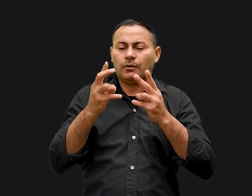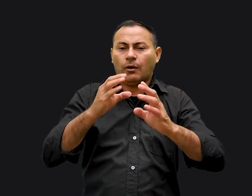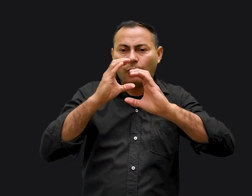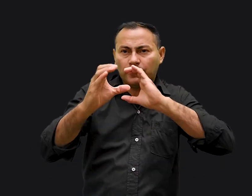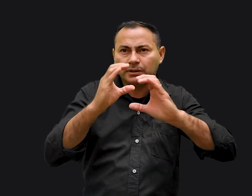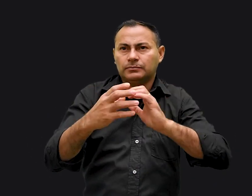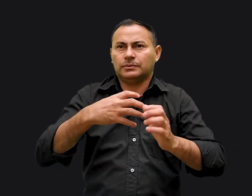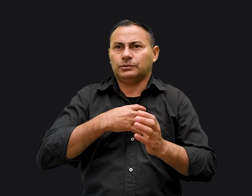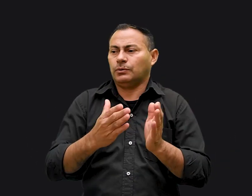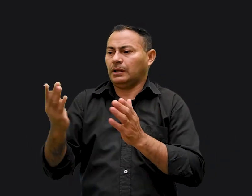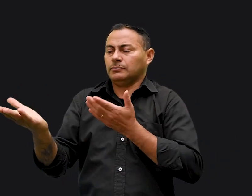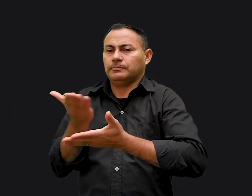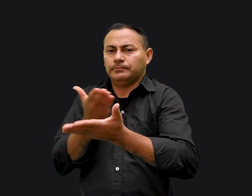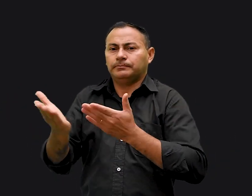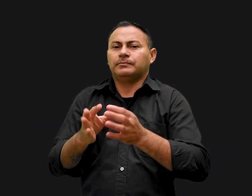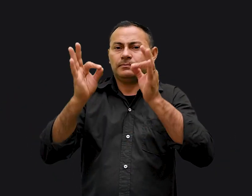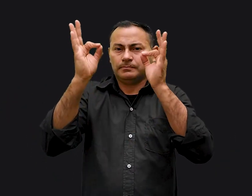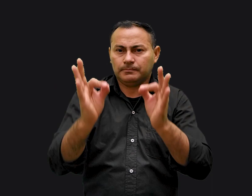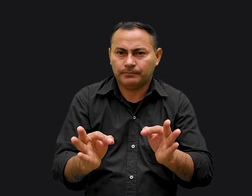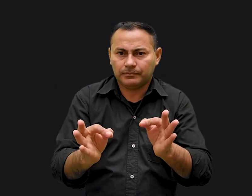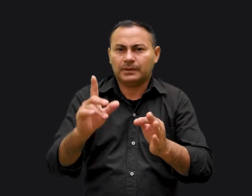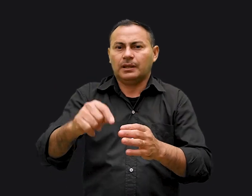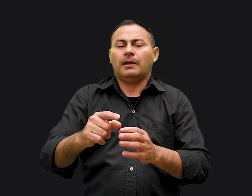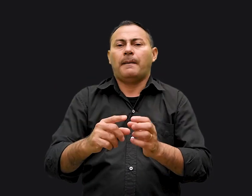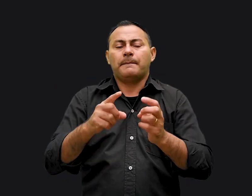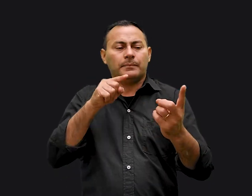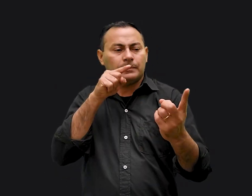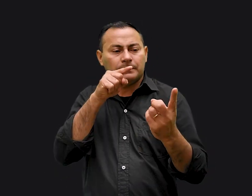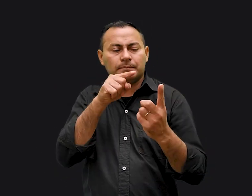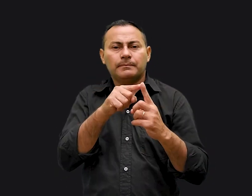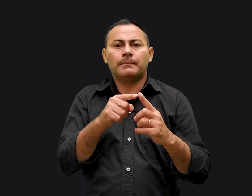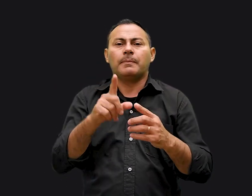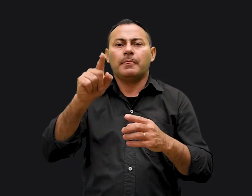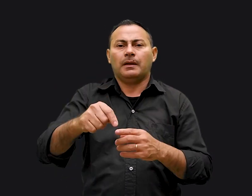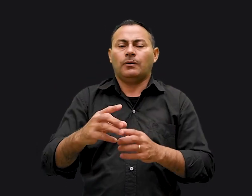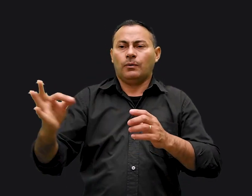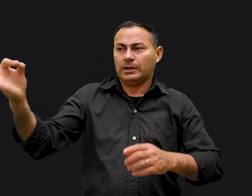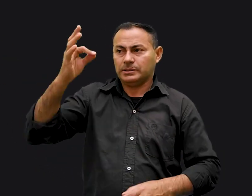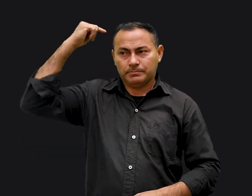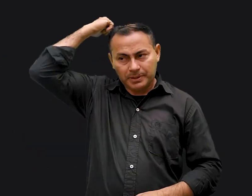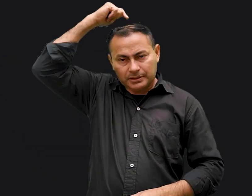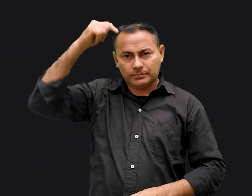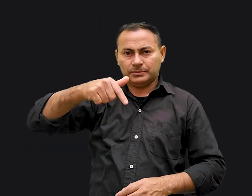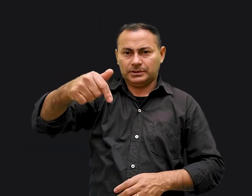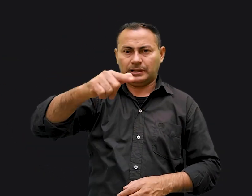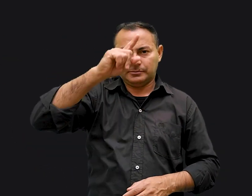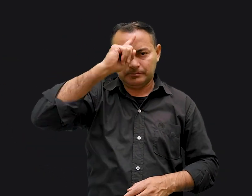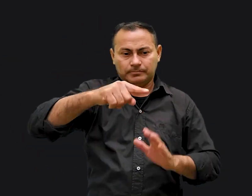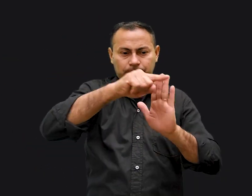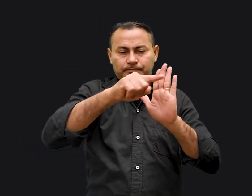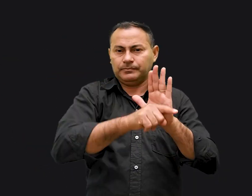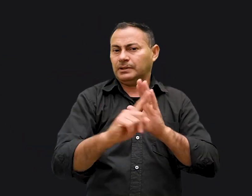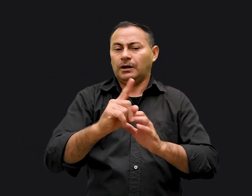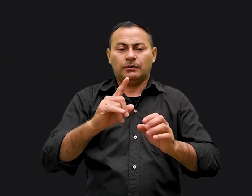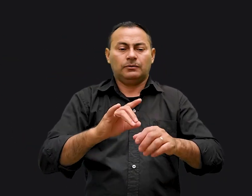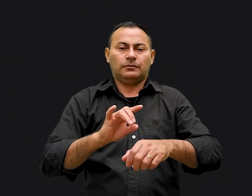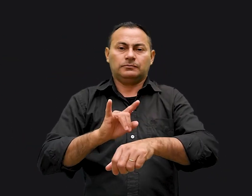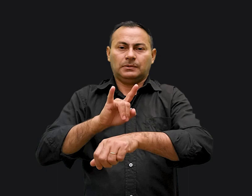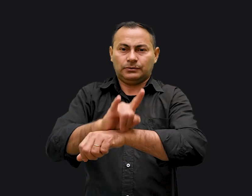comunicado de um lado para o outro E exatamente essa é a perspectiva Esse é o espírito do sétimo mandamento Não cometerás